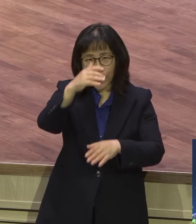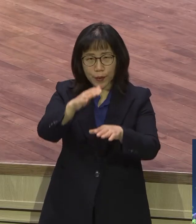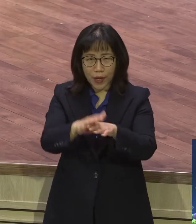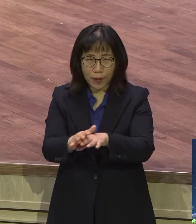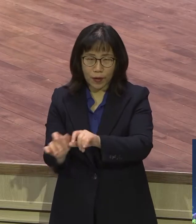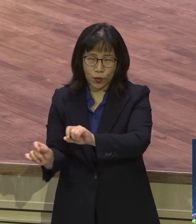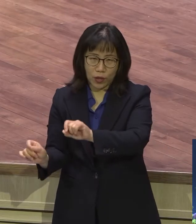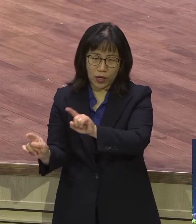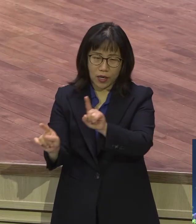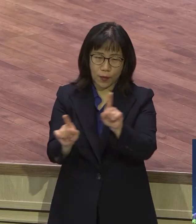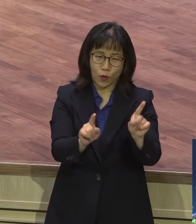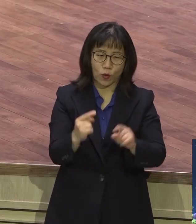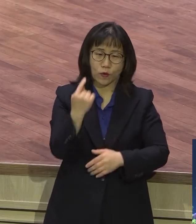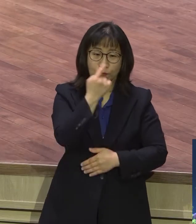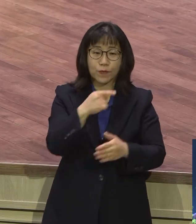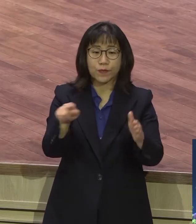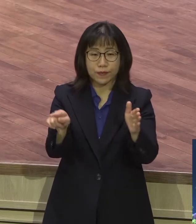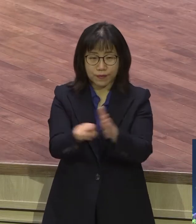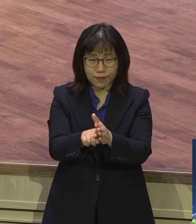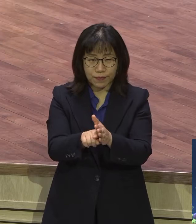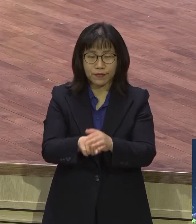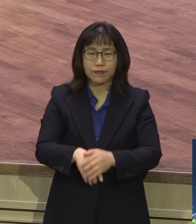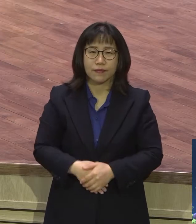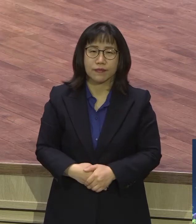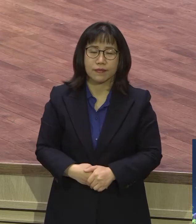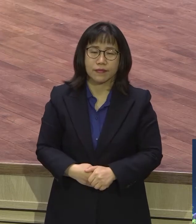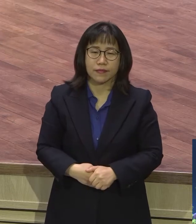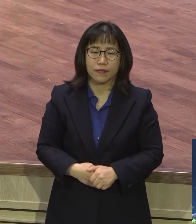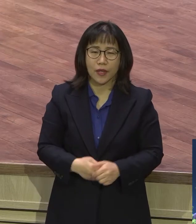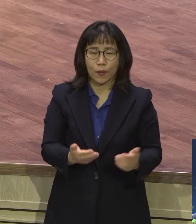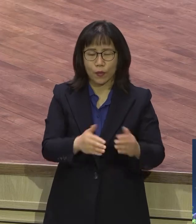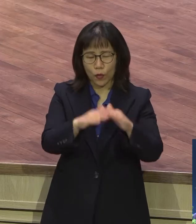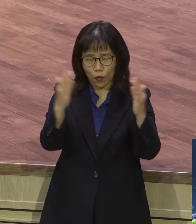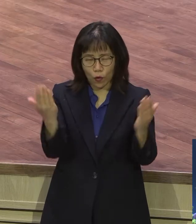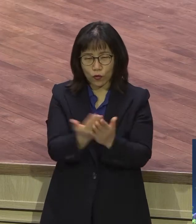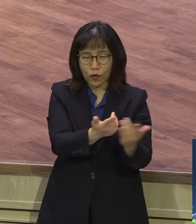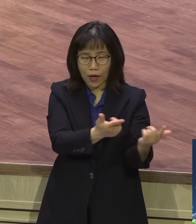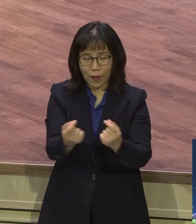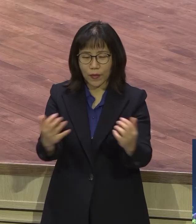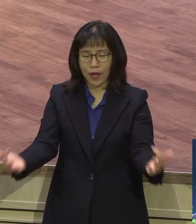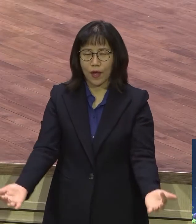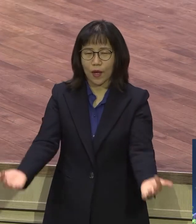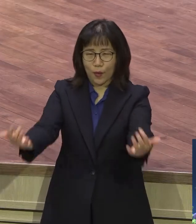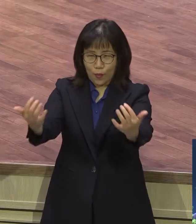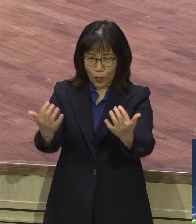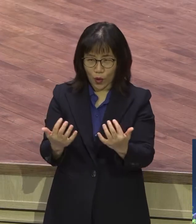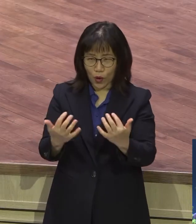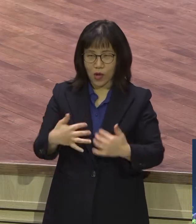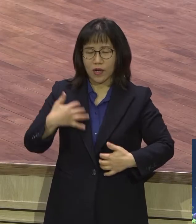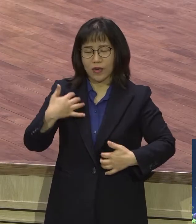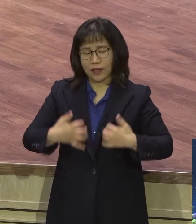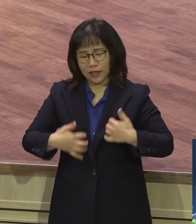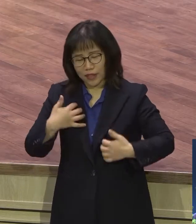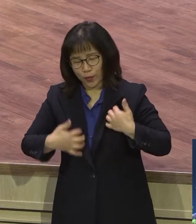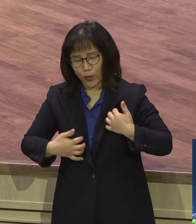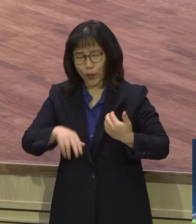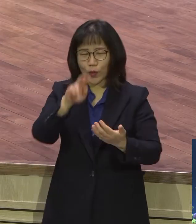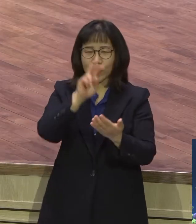드리게 될 줄 믿습니다. 모든 성도가 함께 모여서 이렇게 기뻄으로 찬양하고 하나님 앞에